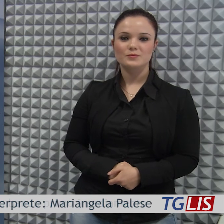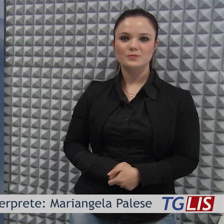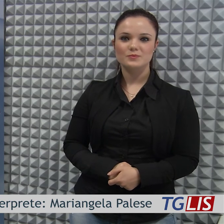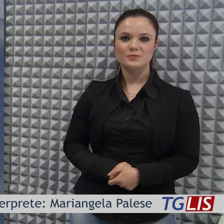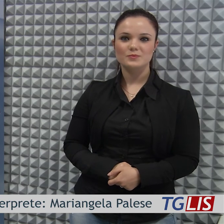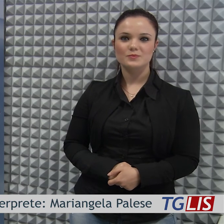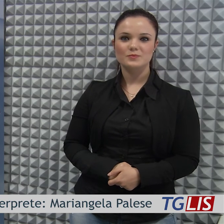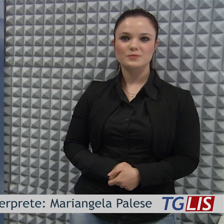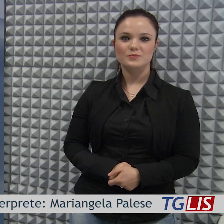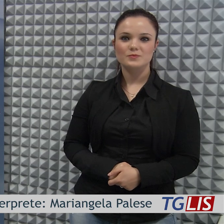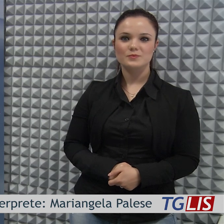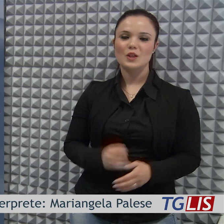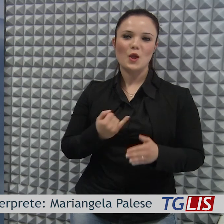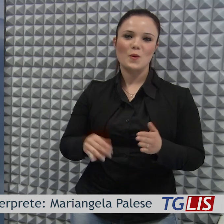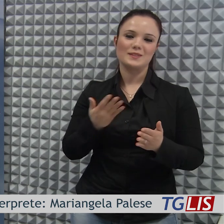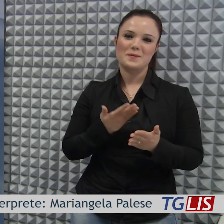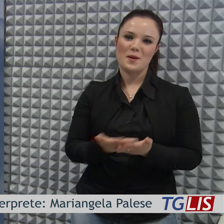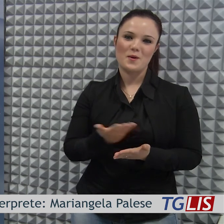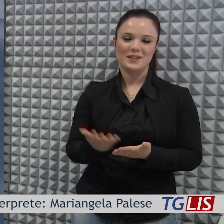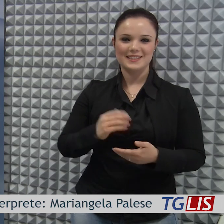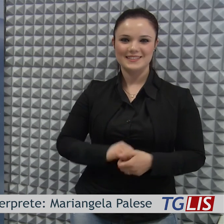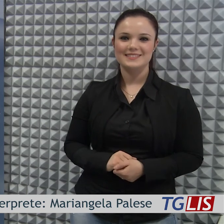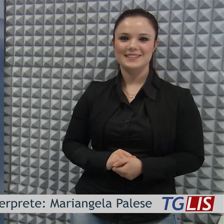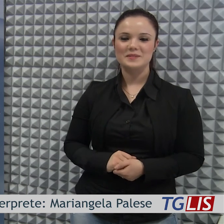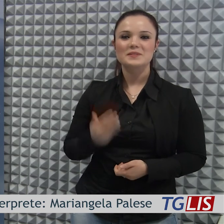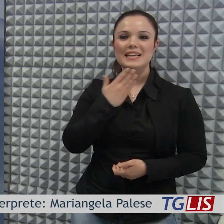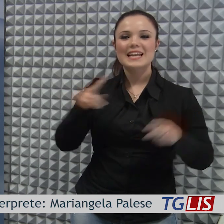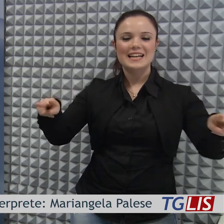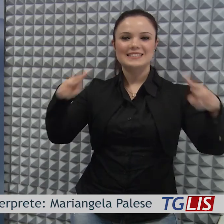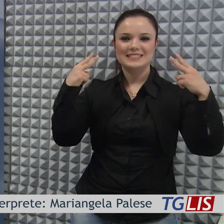Ed era questa l'ultima notizia. Grazie per averci seguito.